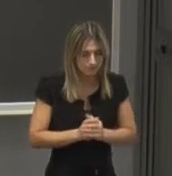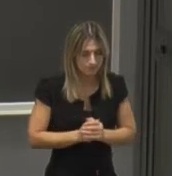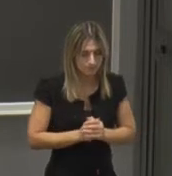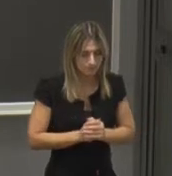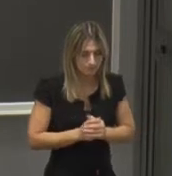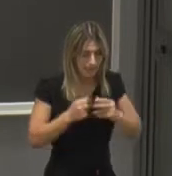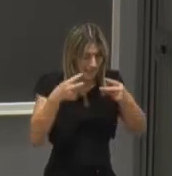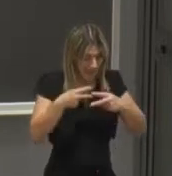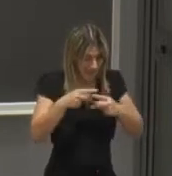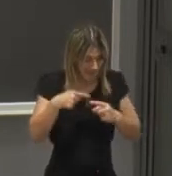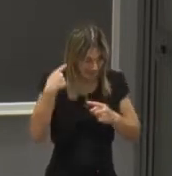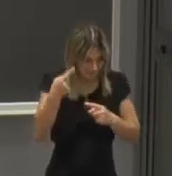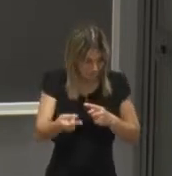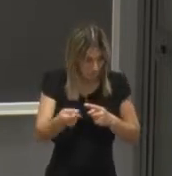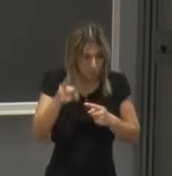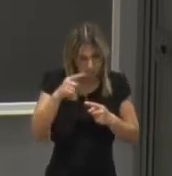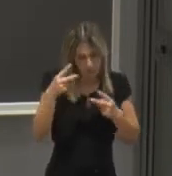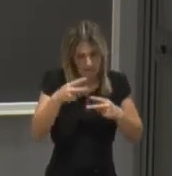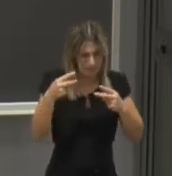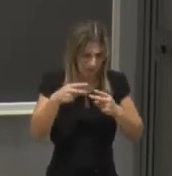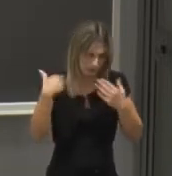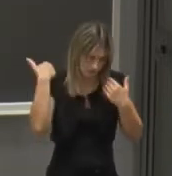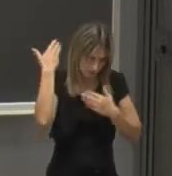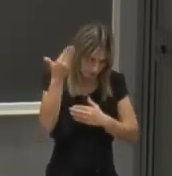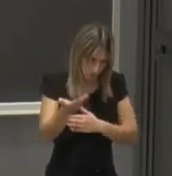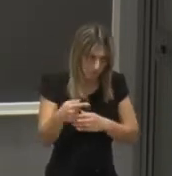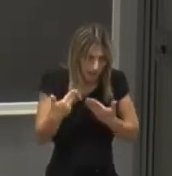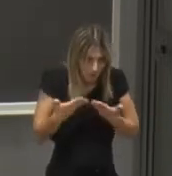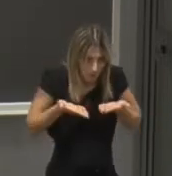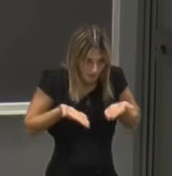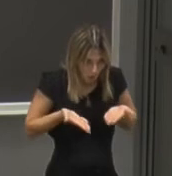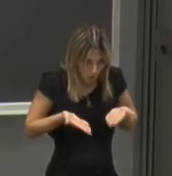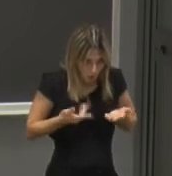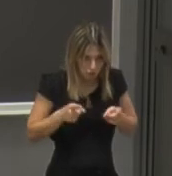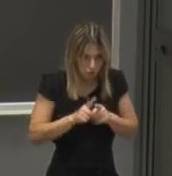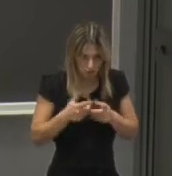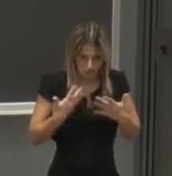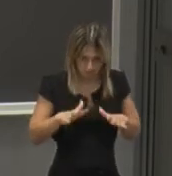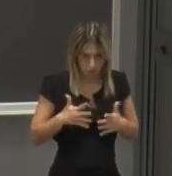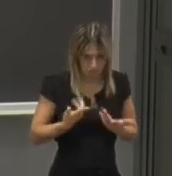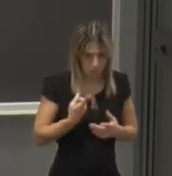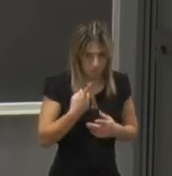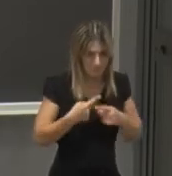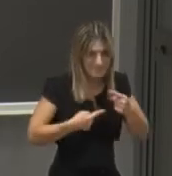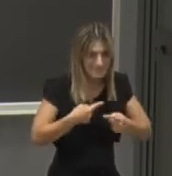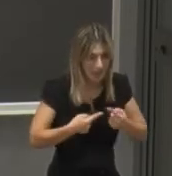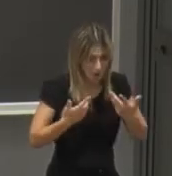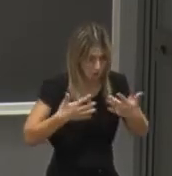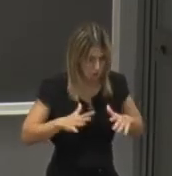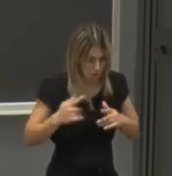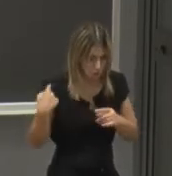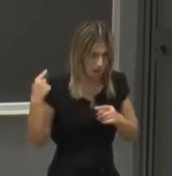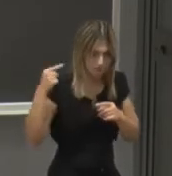anni dopo e anche decenni dopo e tutt'oggi quindi a distanza di più di un secolo ha